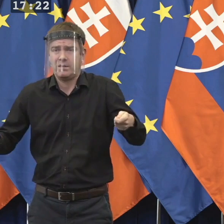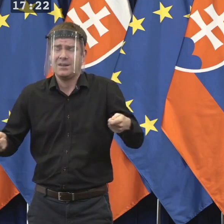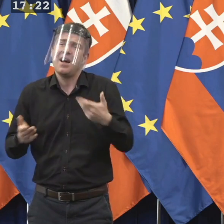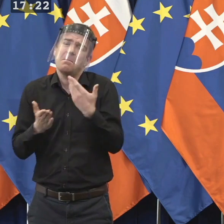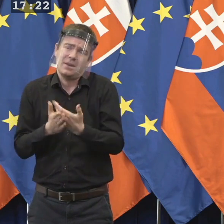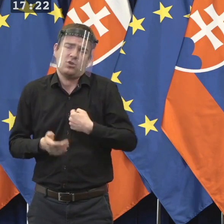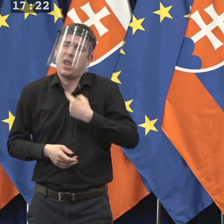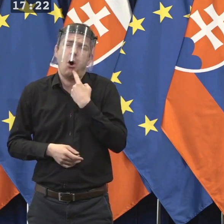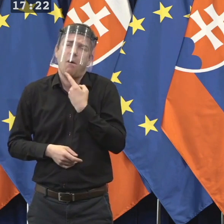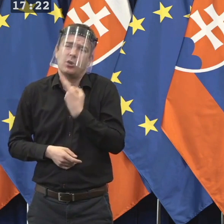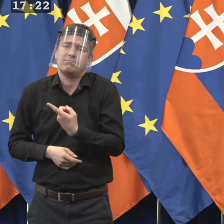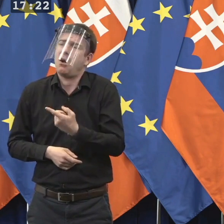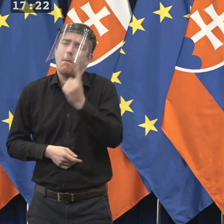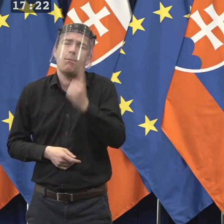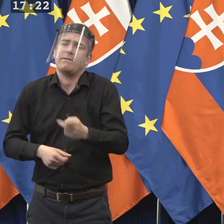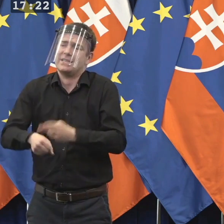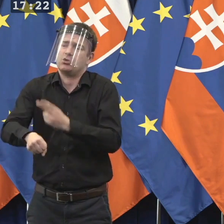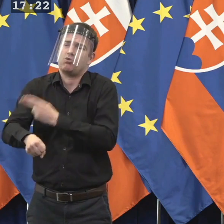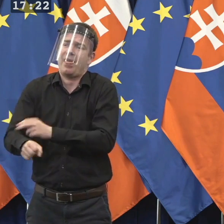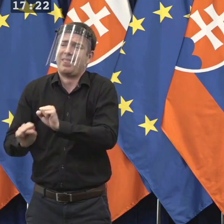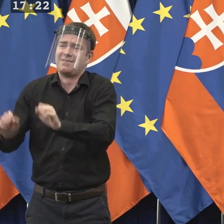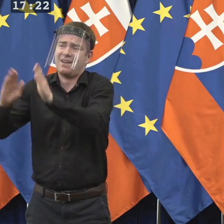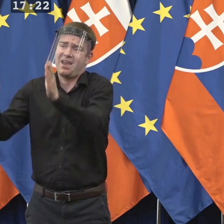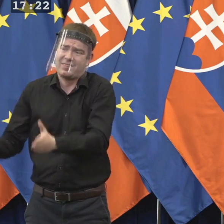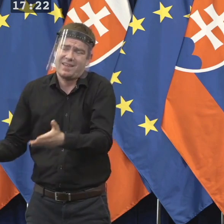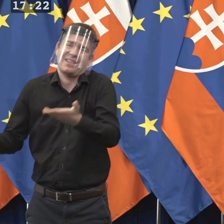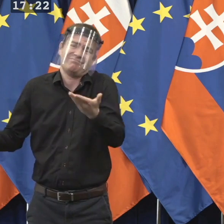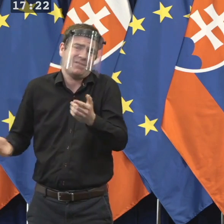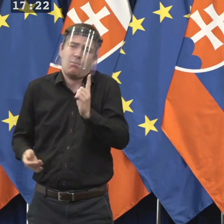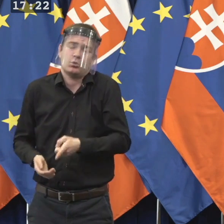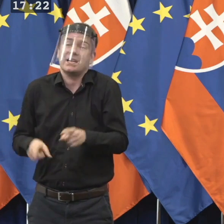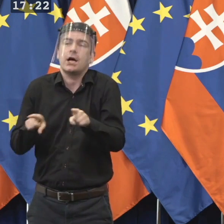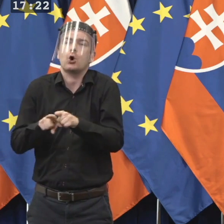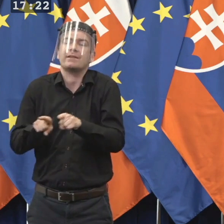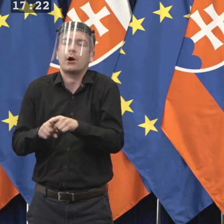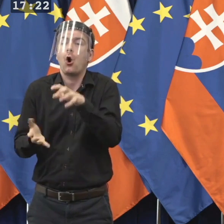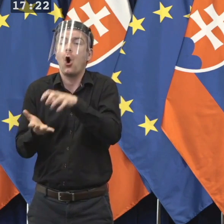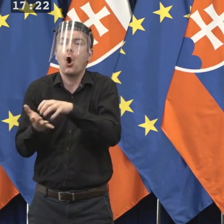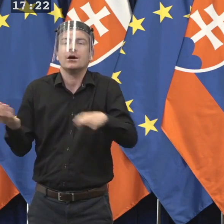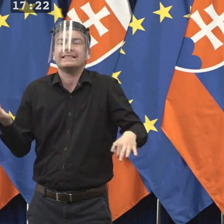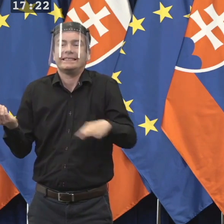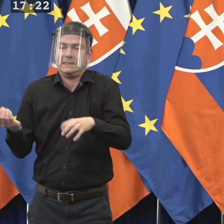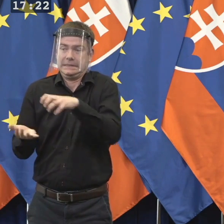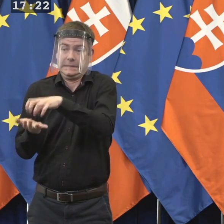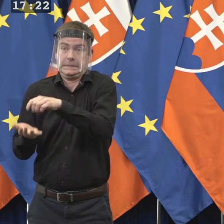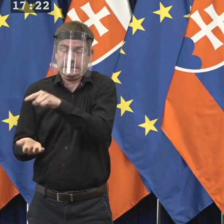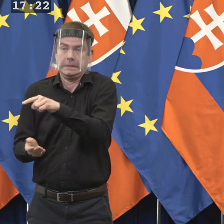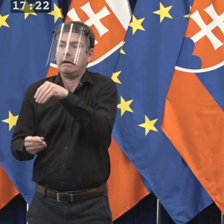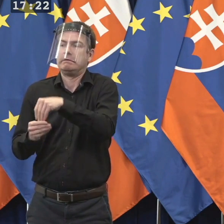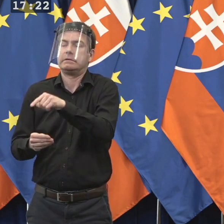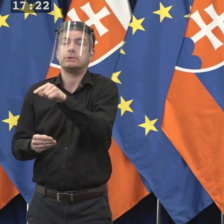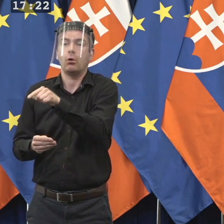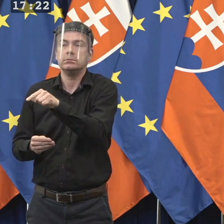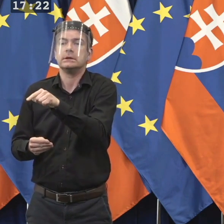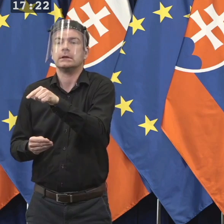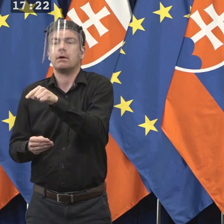najúčinnejšie opatrenie popri testovaní v osadách, kde sme dokázali mať najväčší pomer medzi pozitívne testovanými a